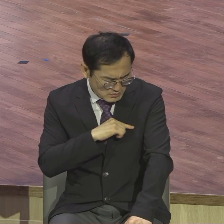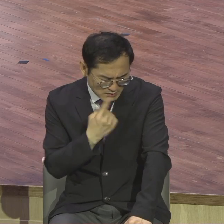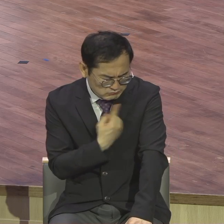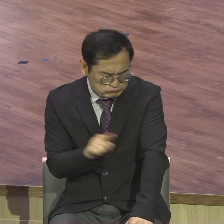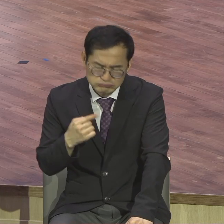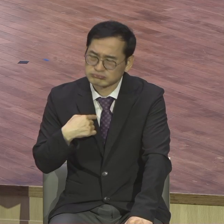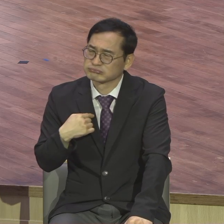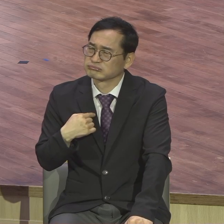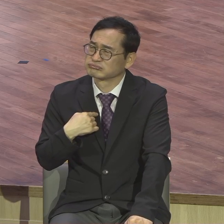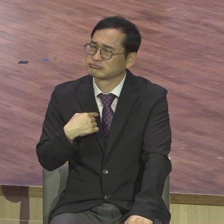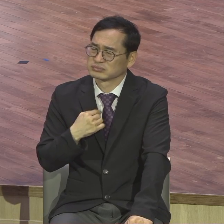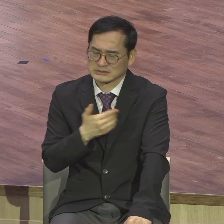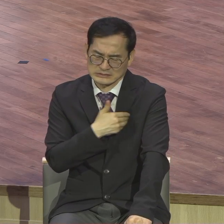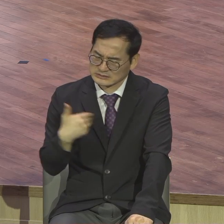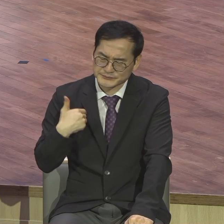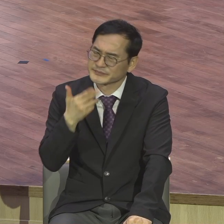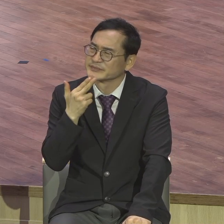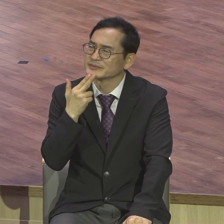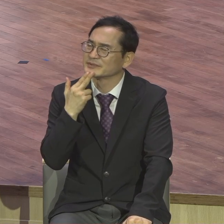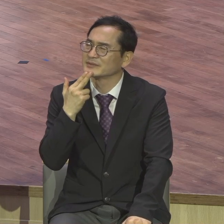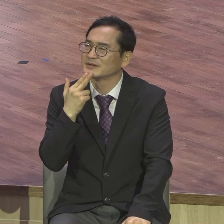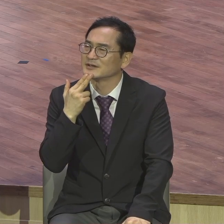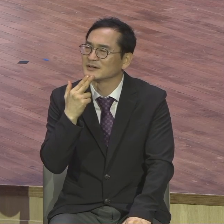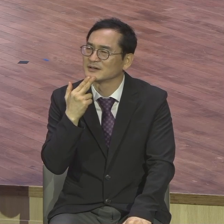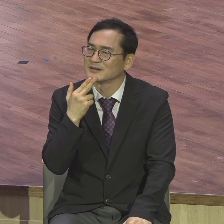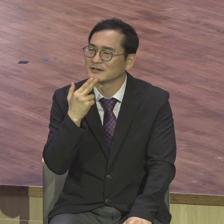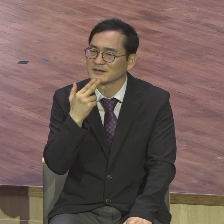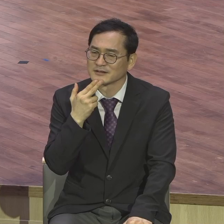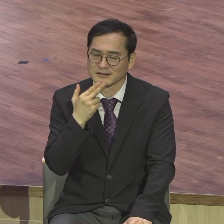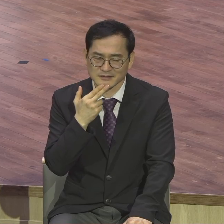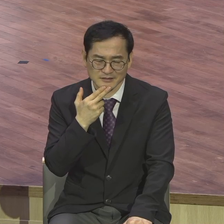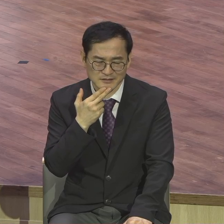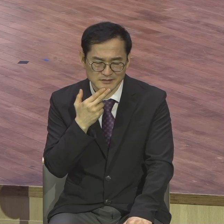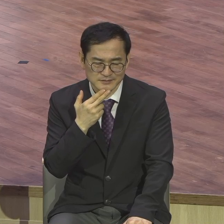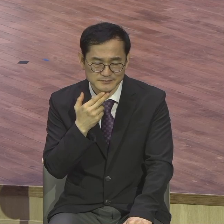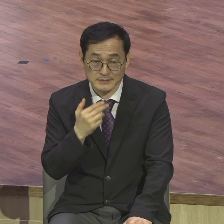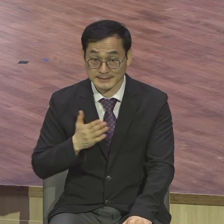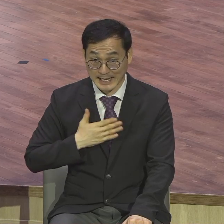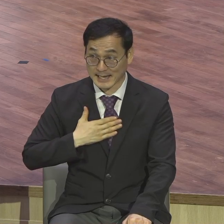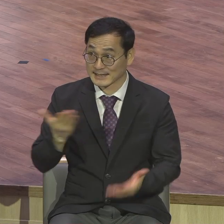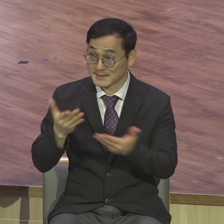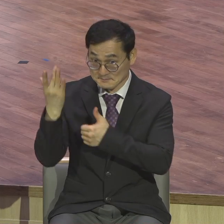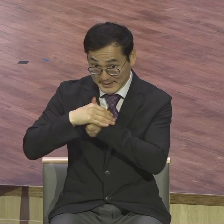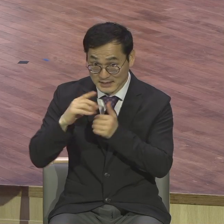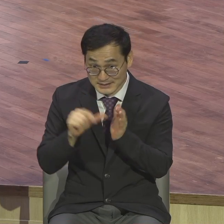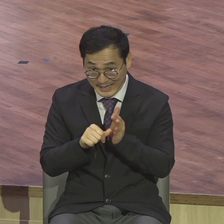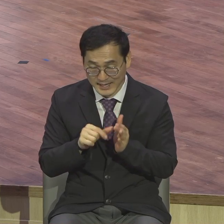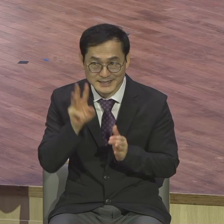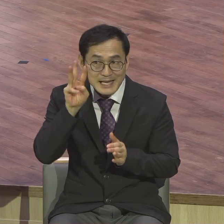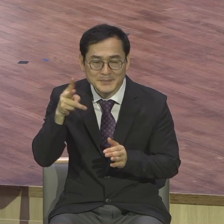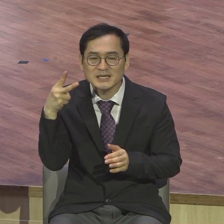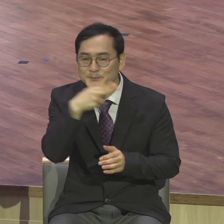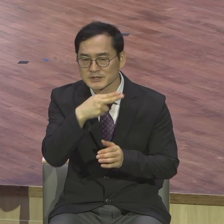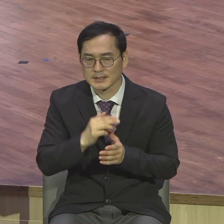저는 평신도 때 직분 맡으면 3일 금식했습니다 무슨 직분을 맡든지 3일 금식했어요